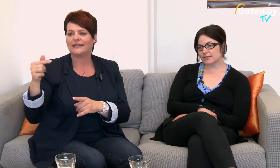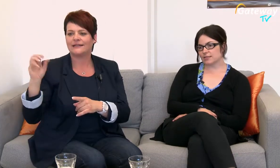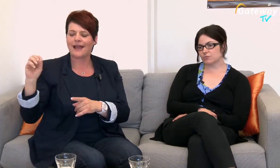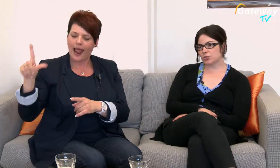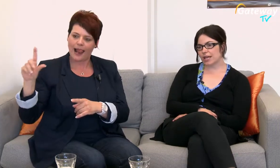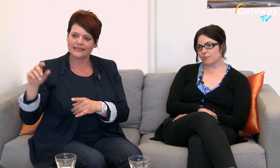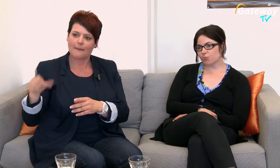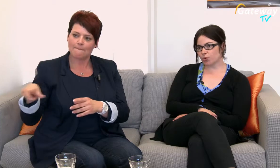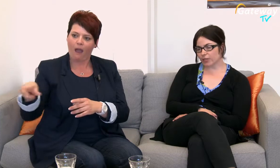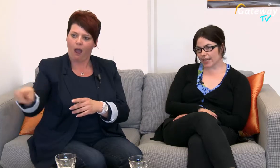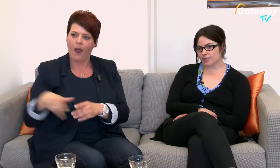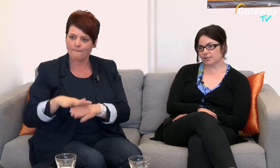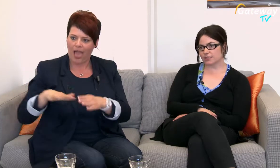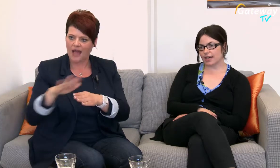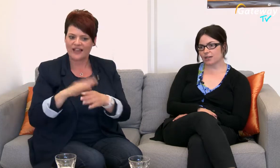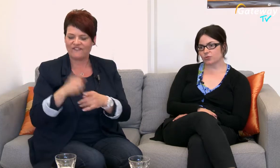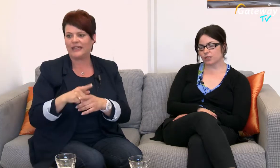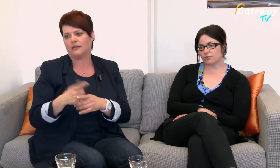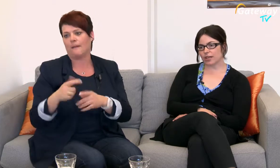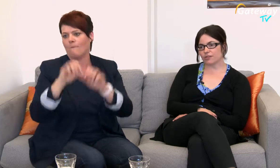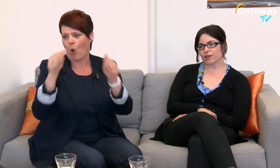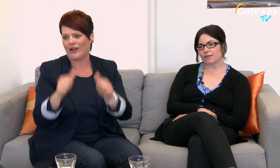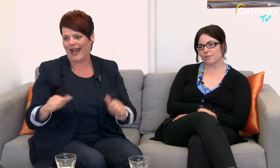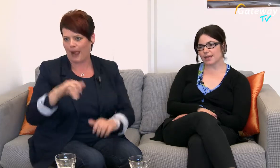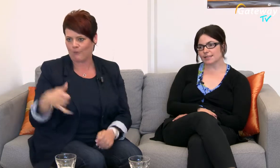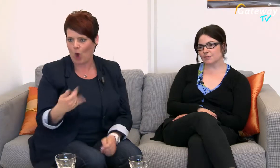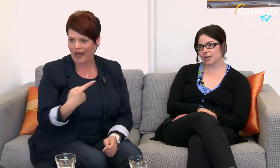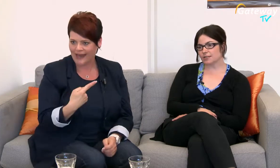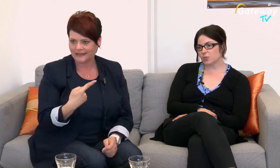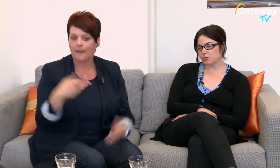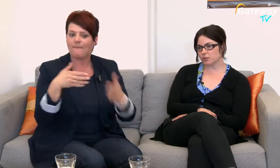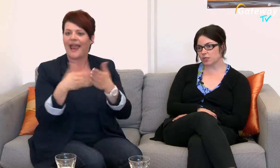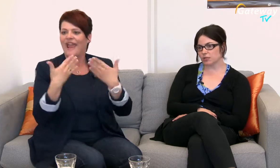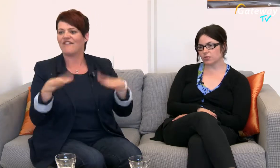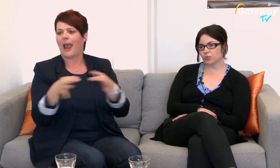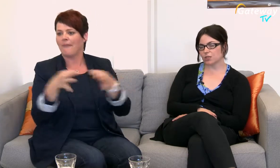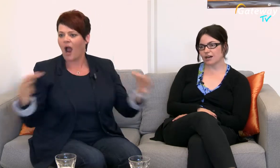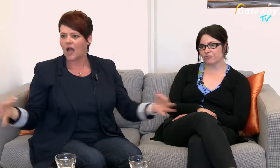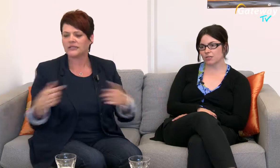Modellprojekt gerade auch von den barrierefreien Maßnahmen gerade zum Beispiel die Blindeninfotafel,